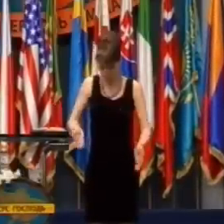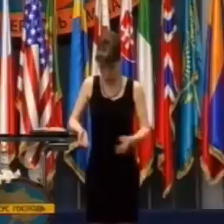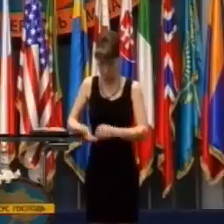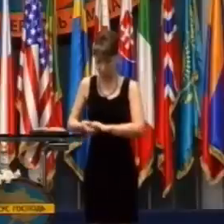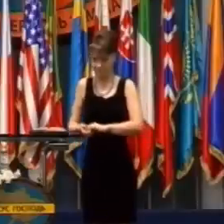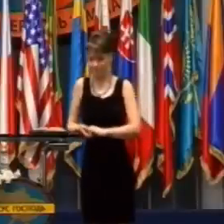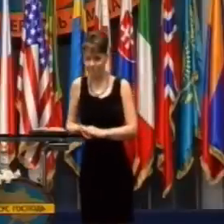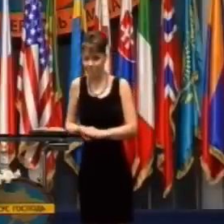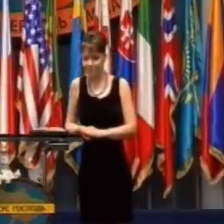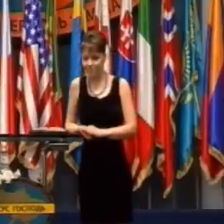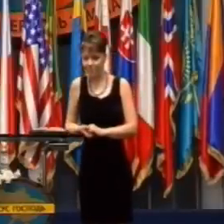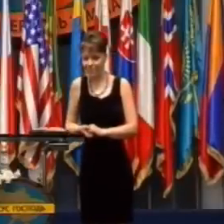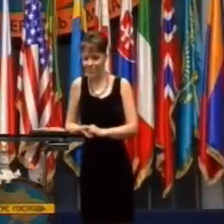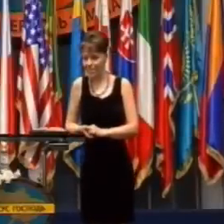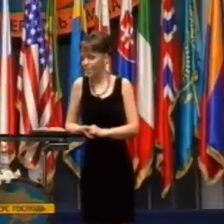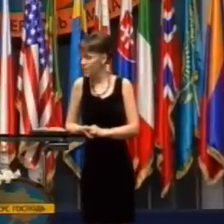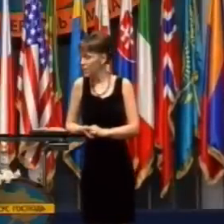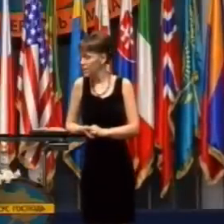školy.